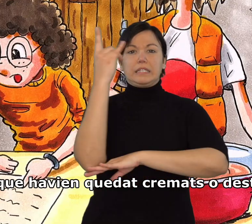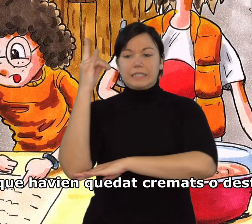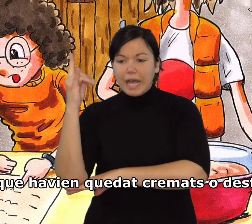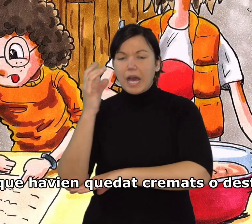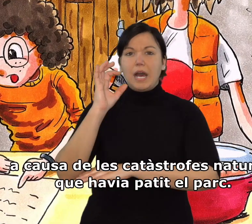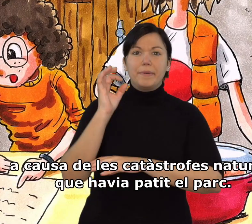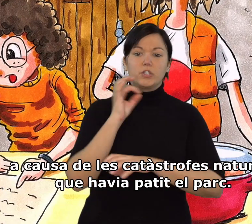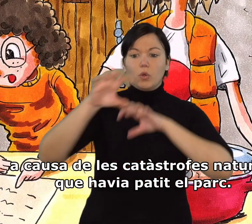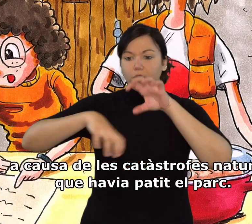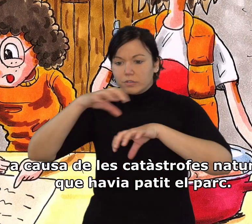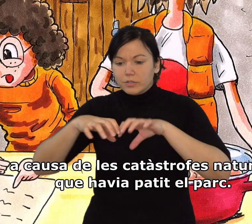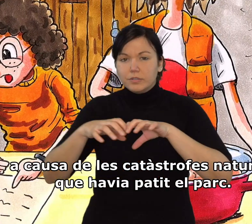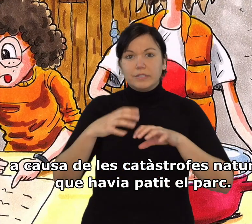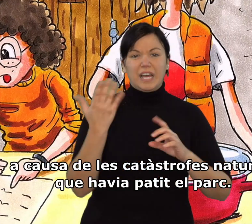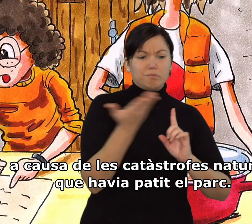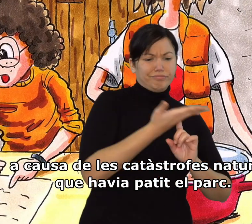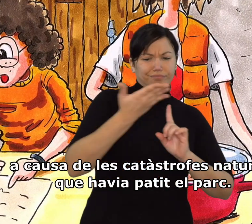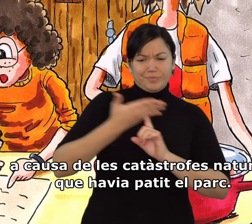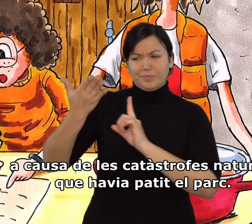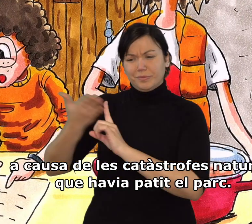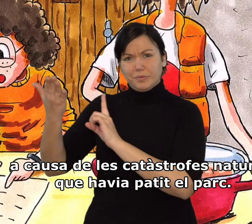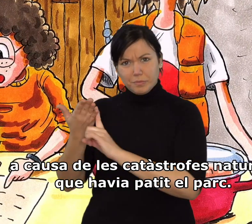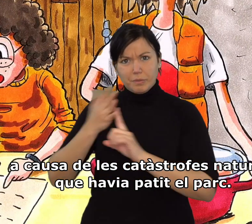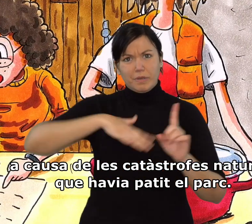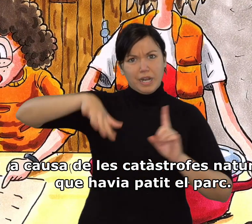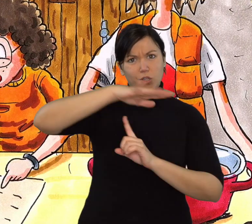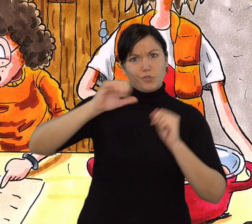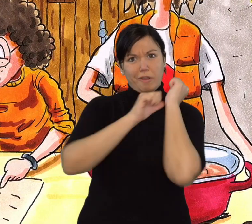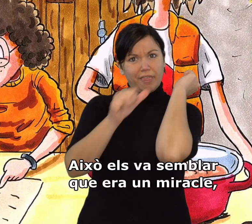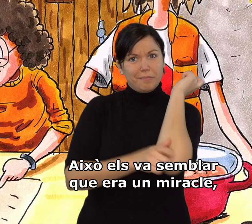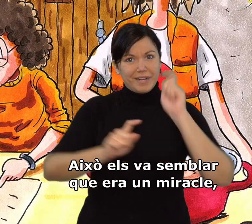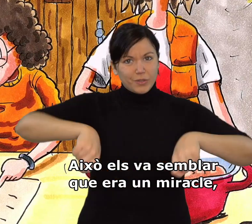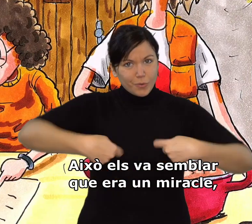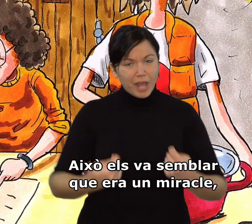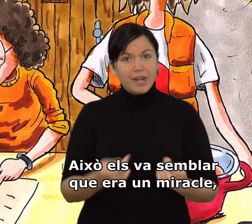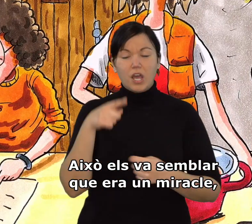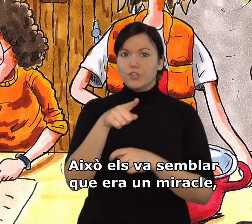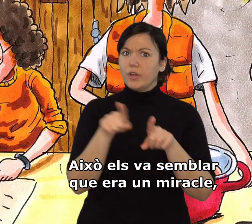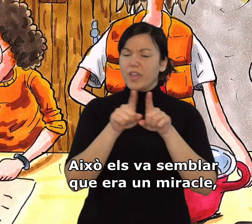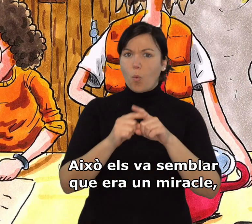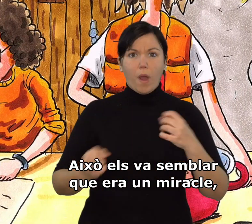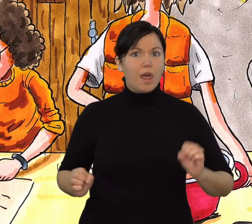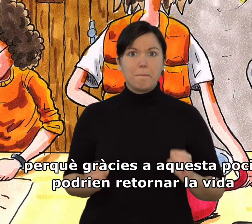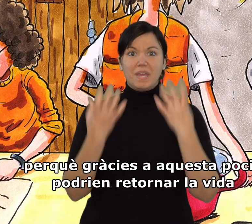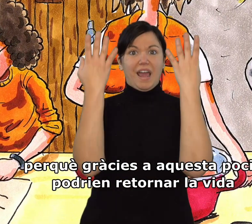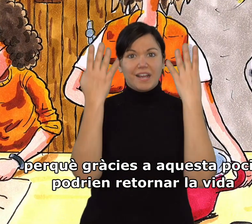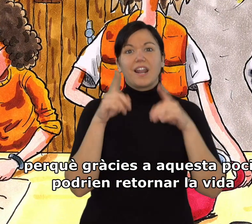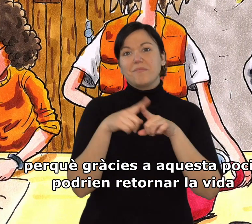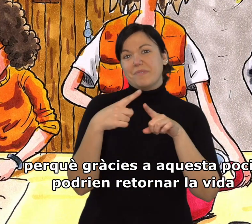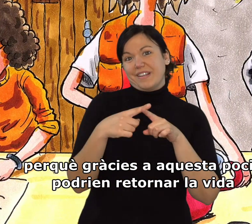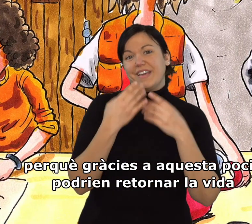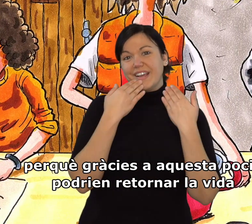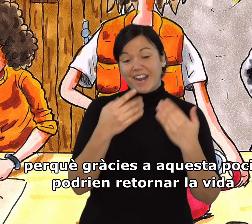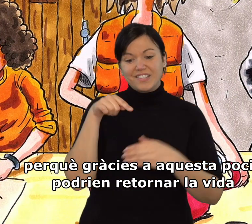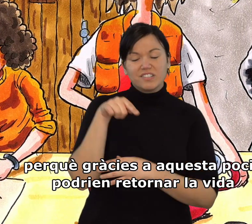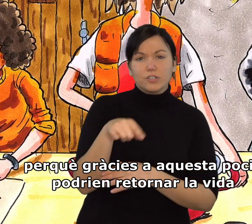cremats o destruïts a causa de les catàstrofes naturals que havia patit el parc. Això els va semblar que era un miracle, perquè gràcies a